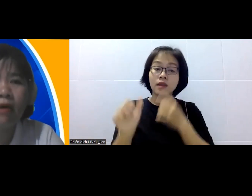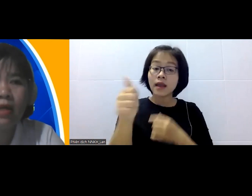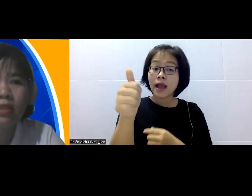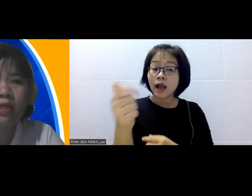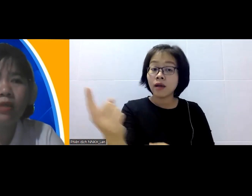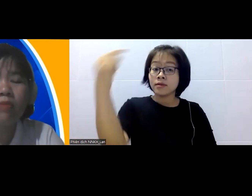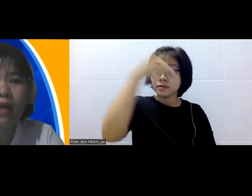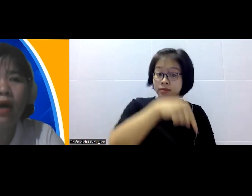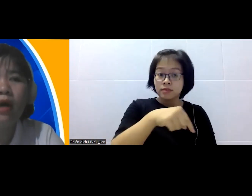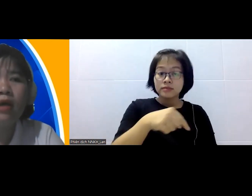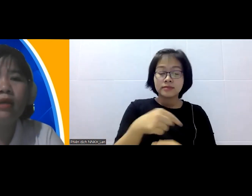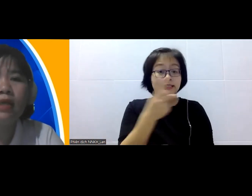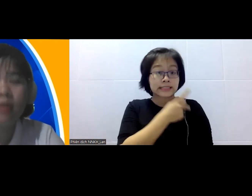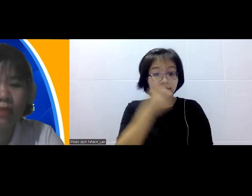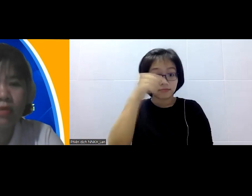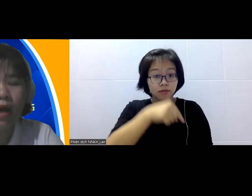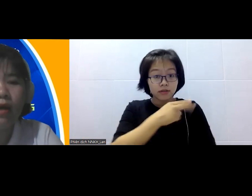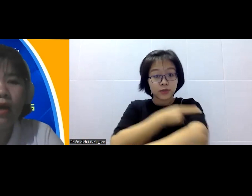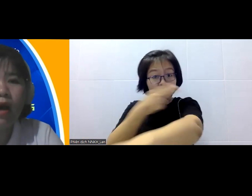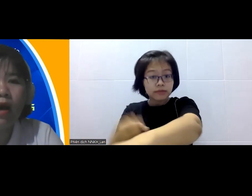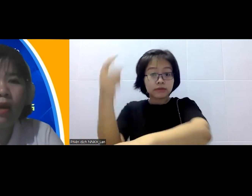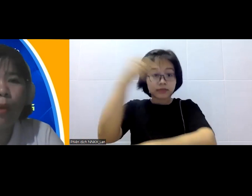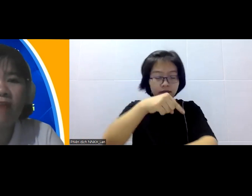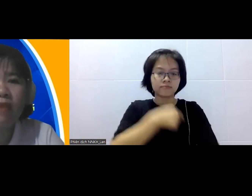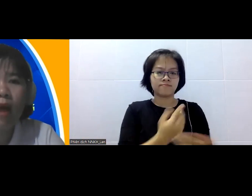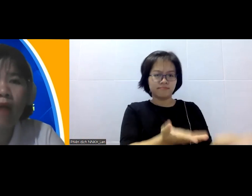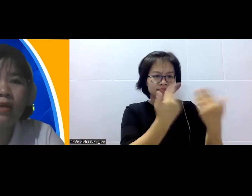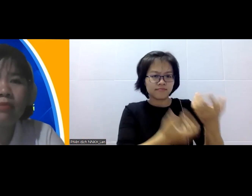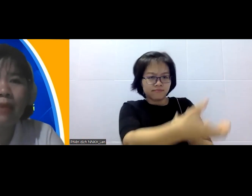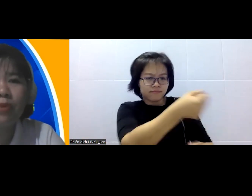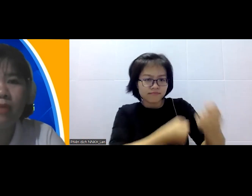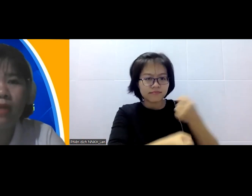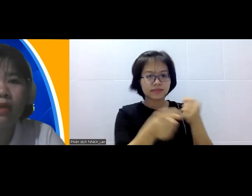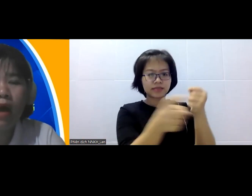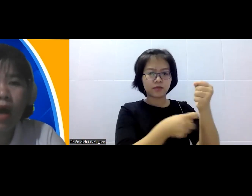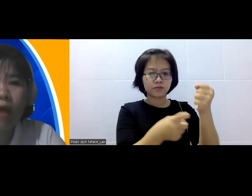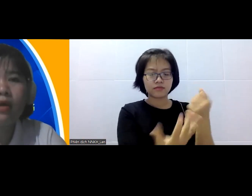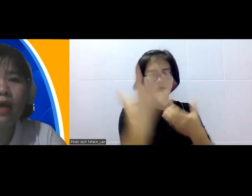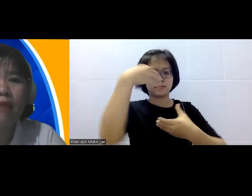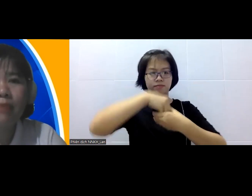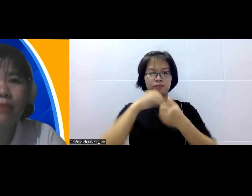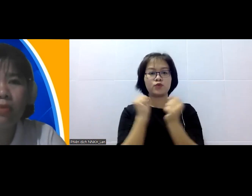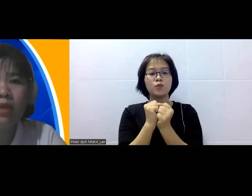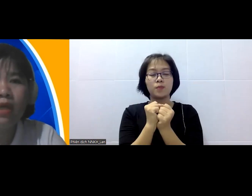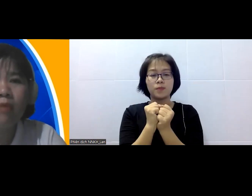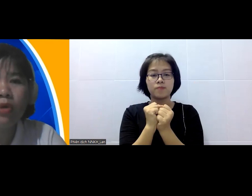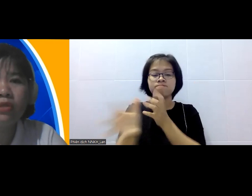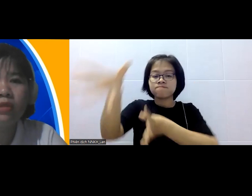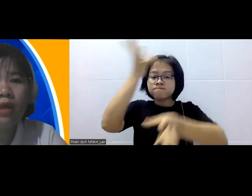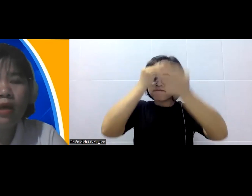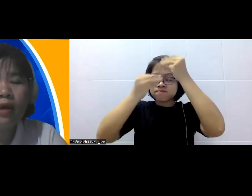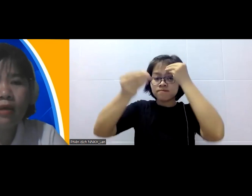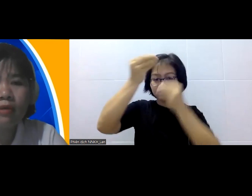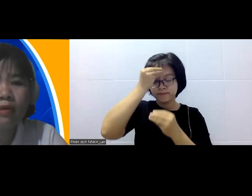gia vào cái hành trình thúc đẩy đó nên cái người nông dân họ ngoài việc họ được học tập chung với mình họ còn được học tập chung với những cái môi